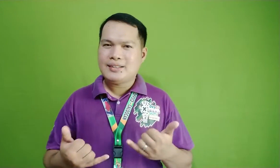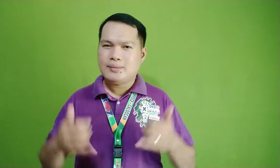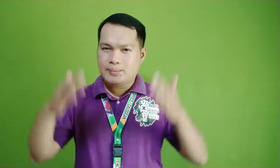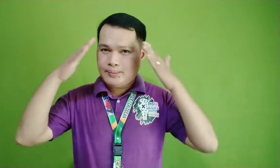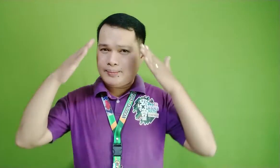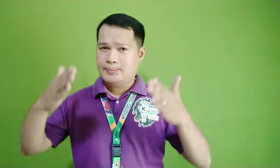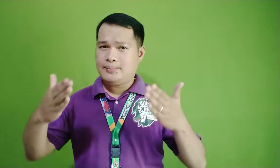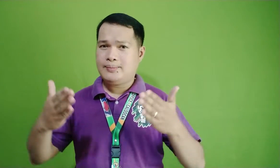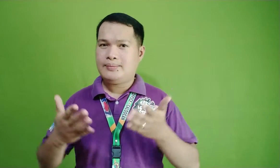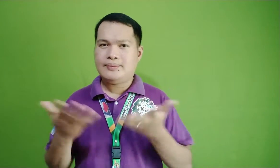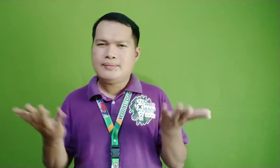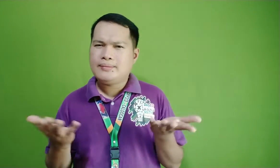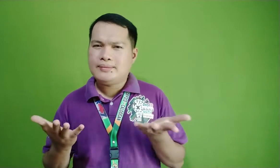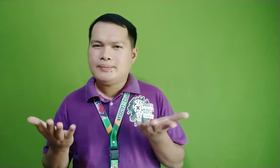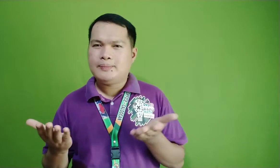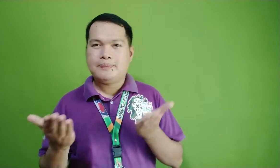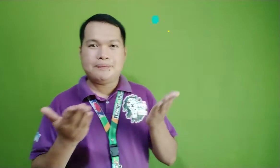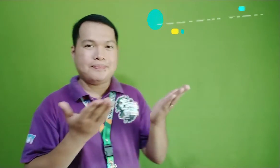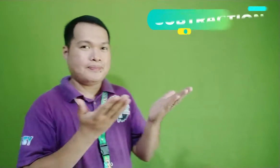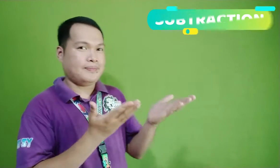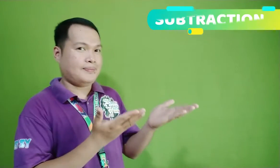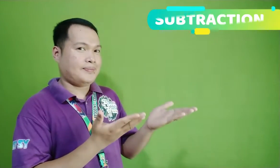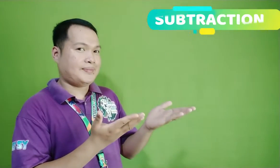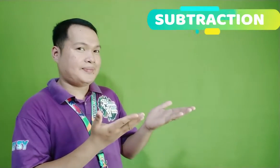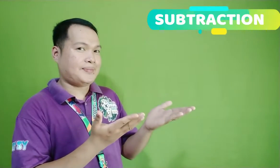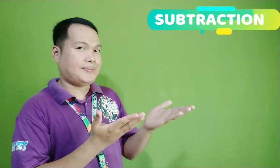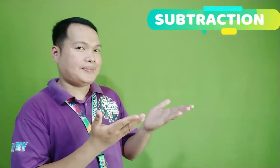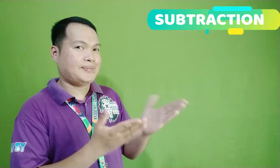Ngayon, ang focus natin ay sa subtraction.